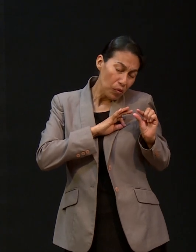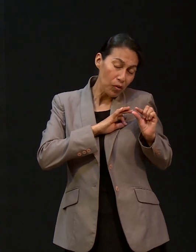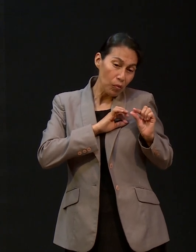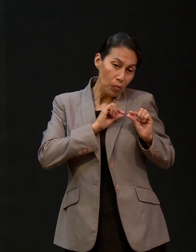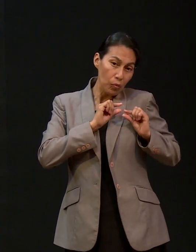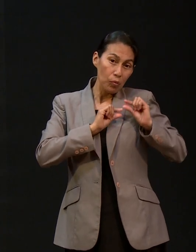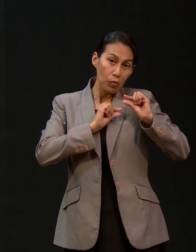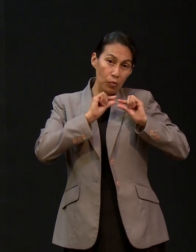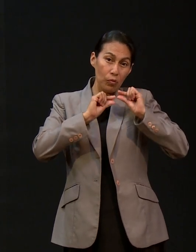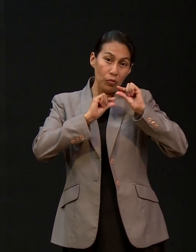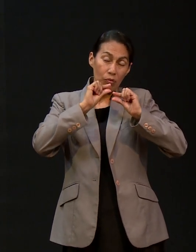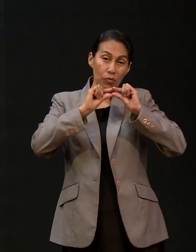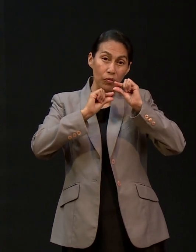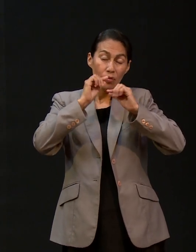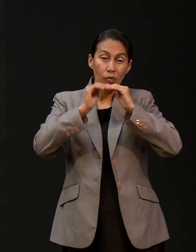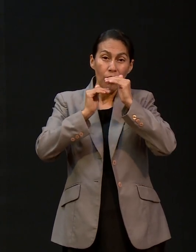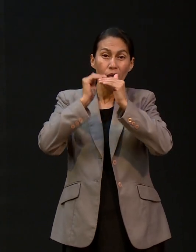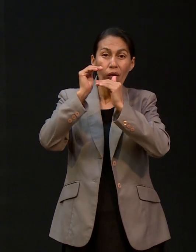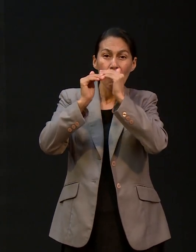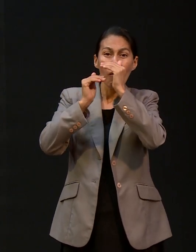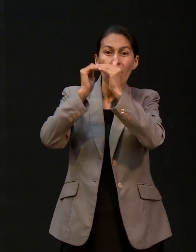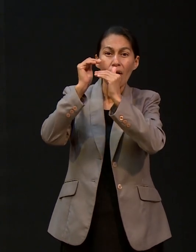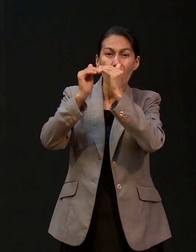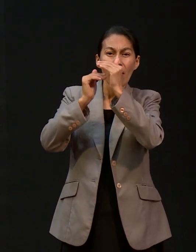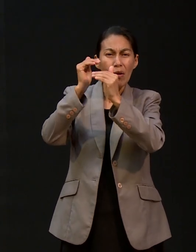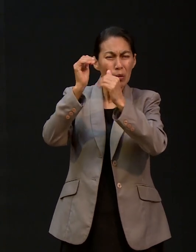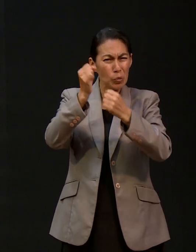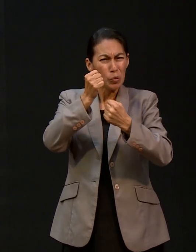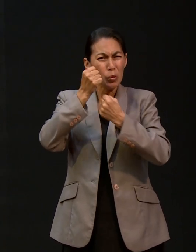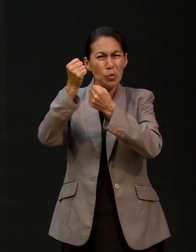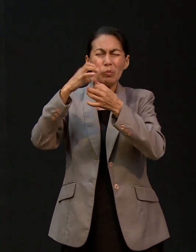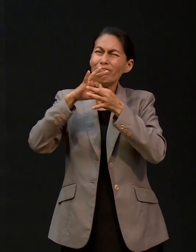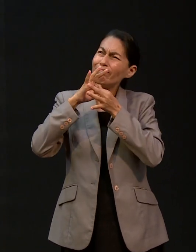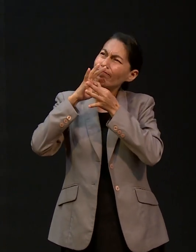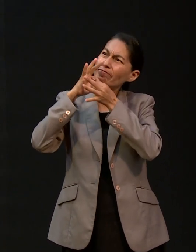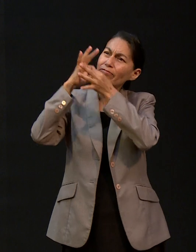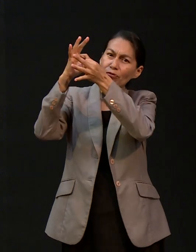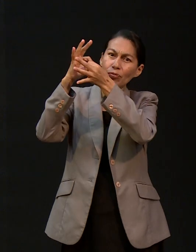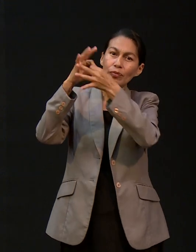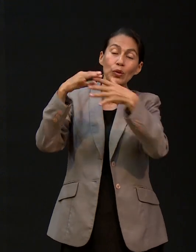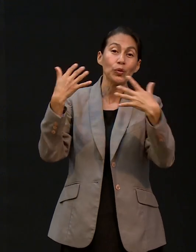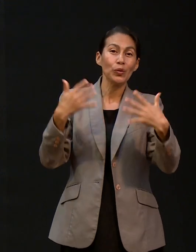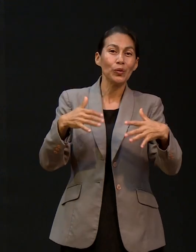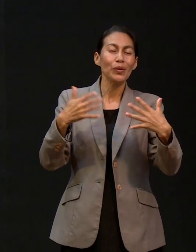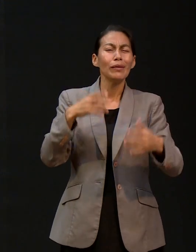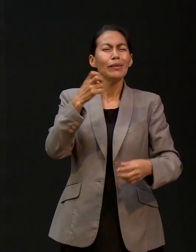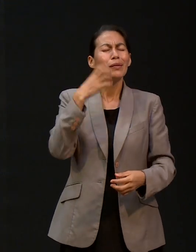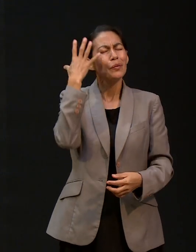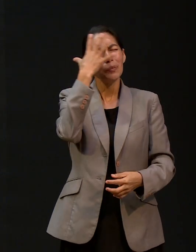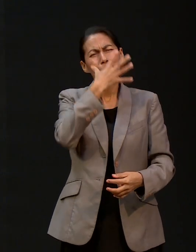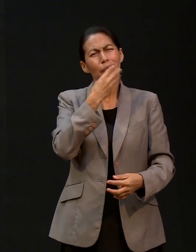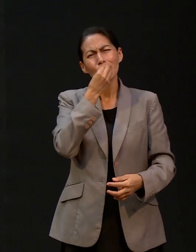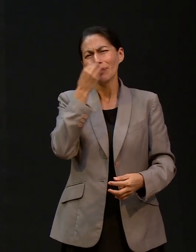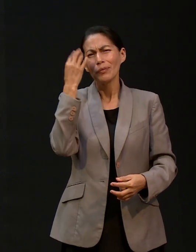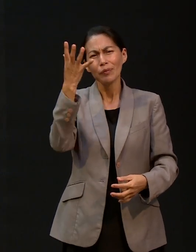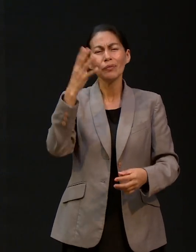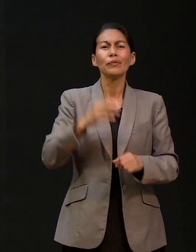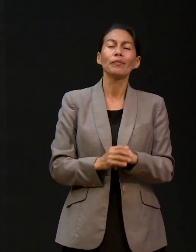de la Biblia, en experiencias con Dios, que se va fortaleciendo. Este es un fenómeno extraordinario.